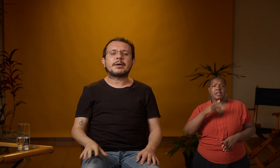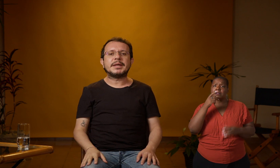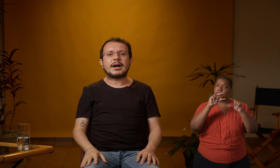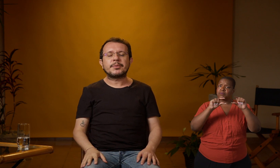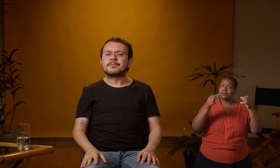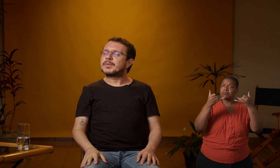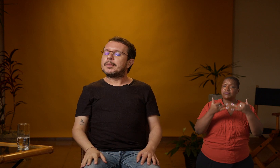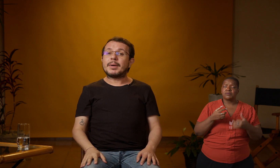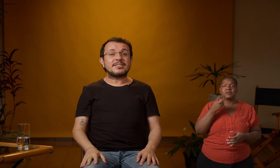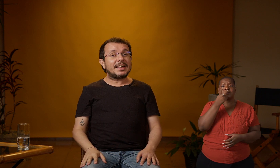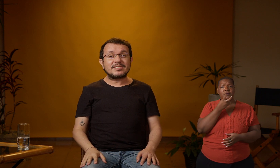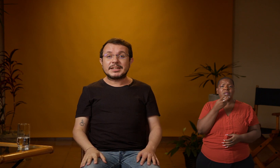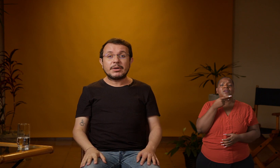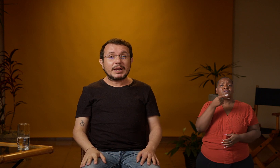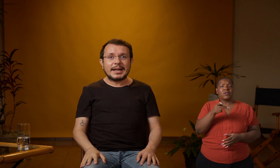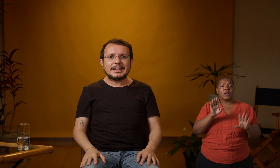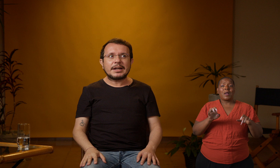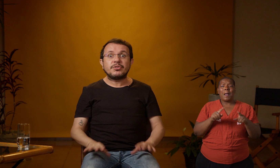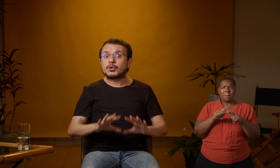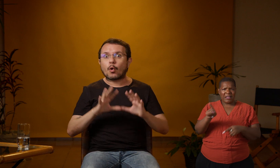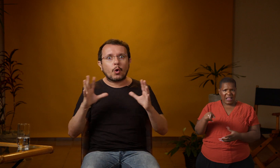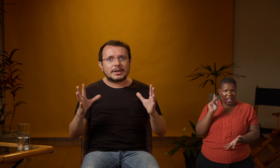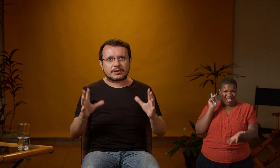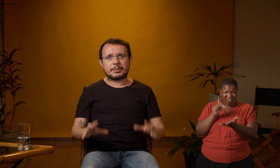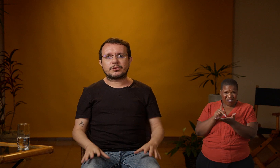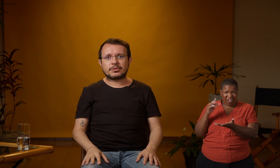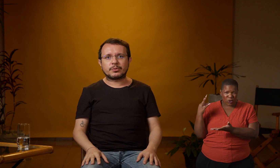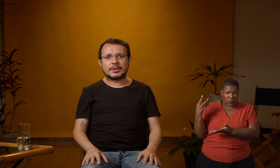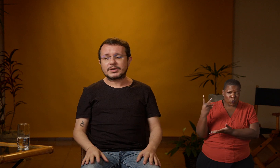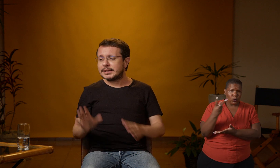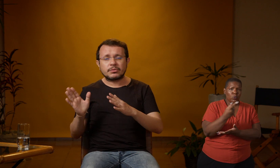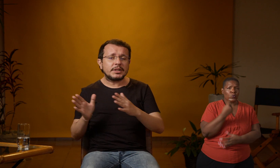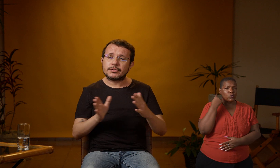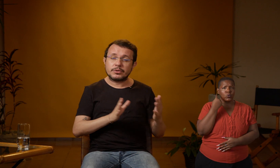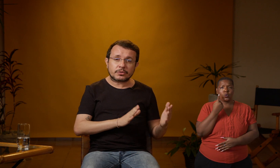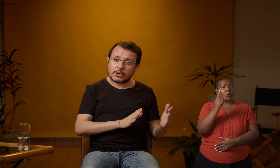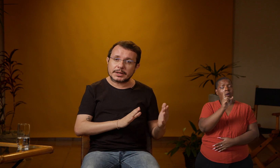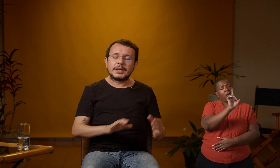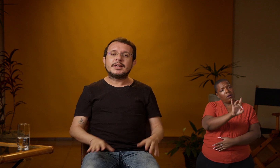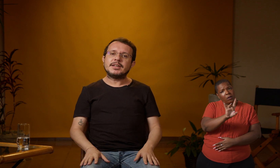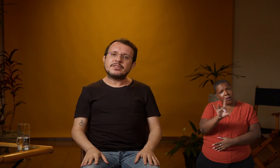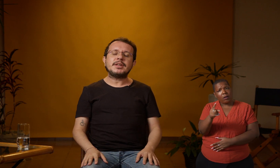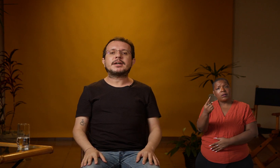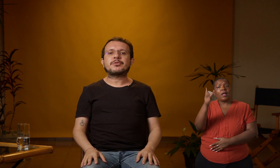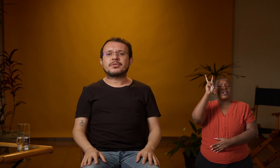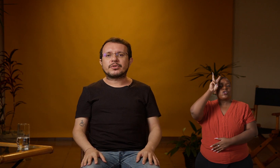labial. Mas essa não é a realidade de todas as pessoas surdas. Cada um tem a sua história. E existem aquelas pessoas